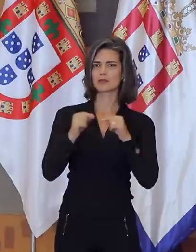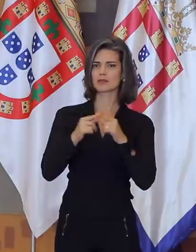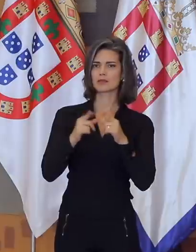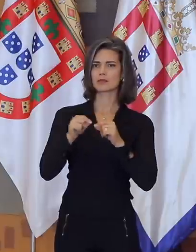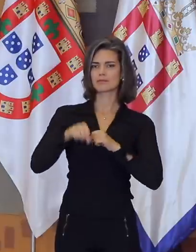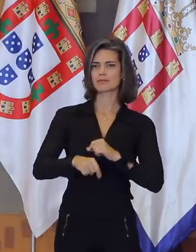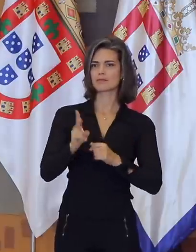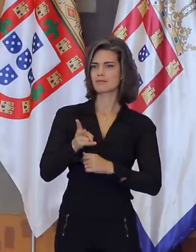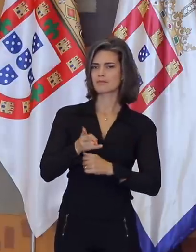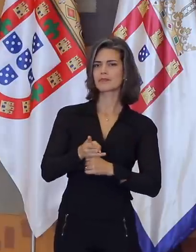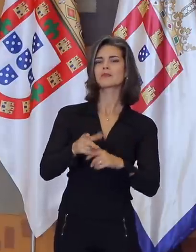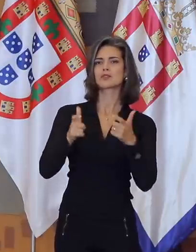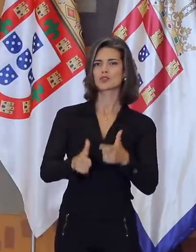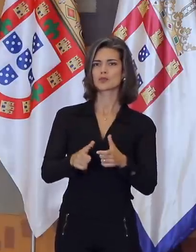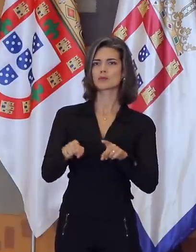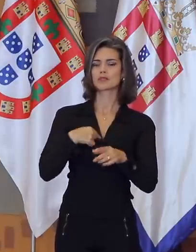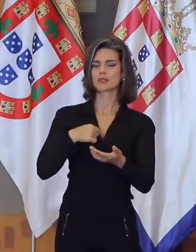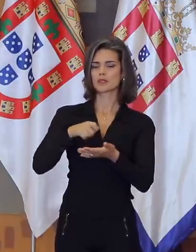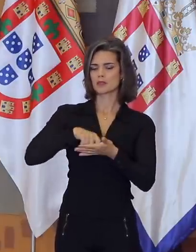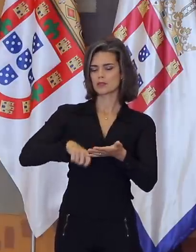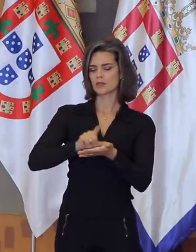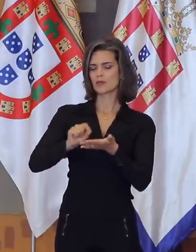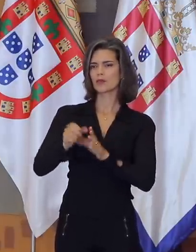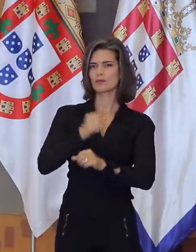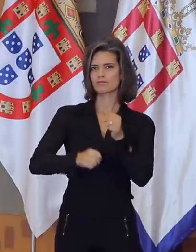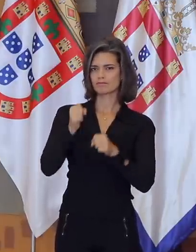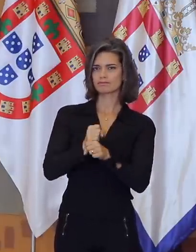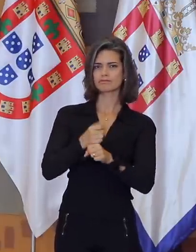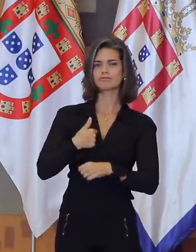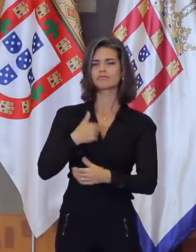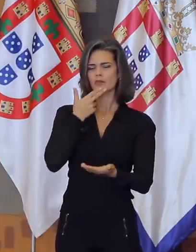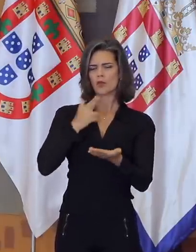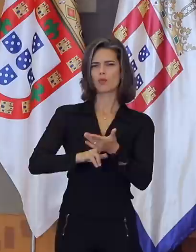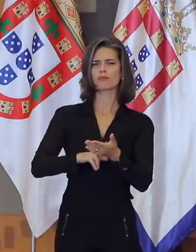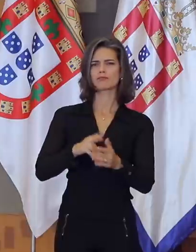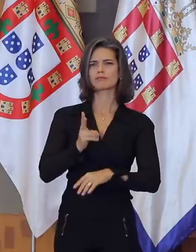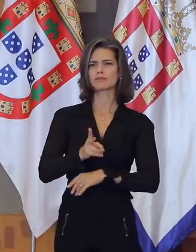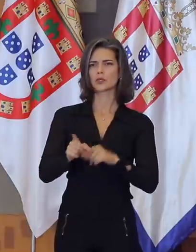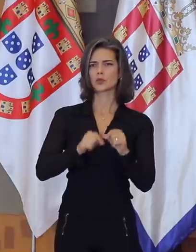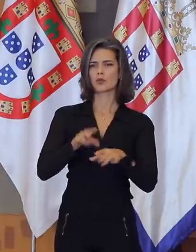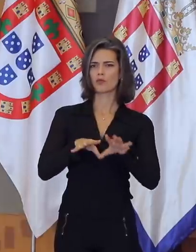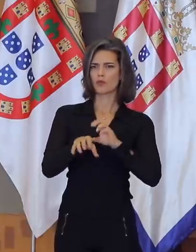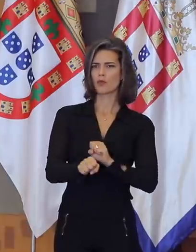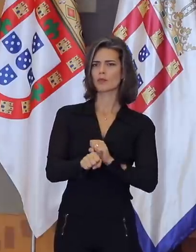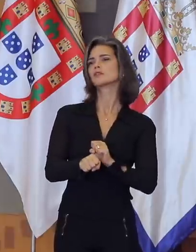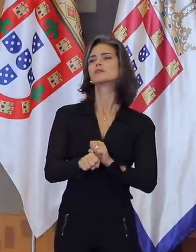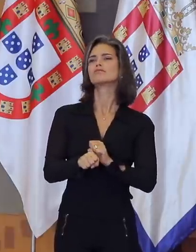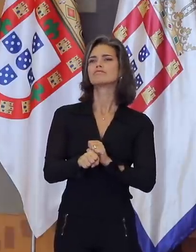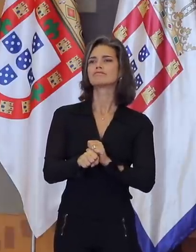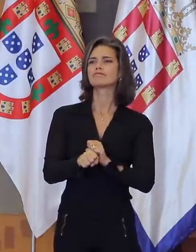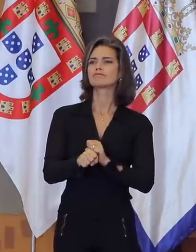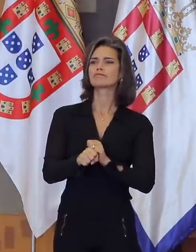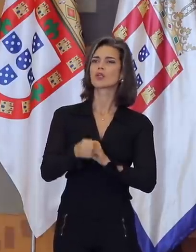no Itamaraty, e sobre a qual escrevi um artigo no ano passado. Confesso que, embora a formatura seja das